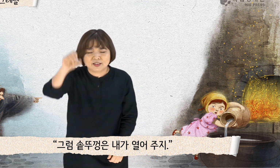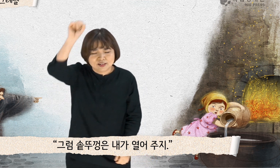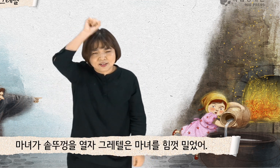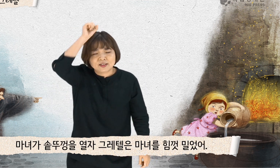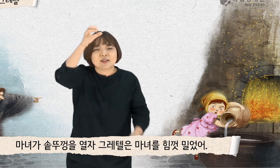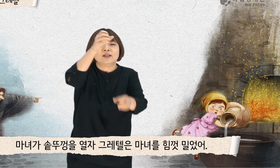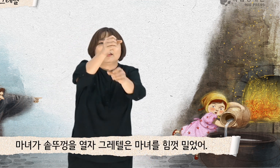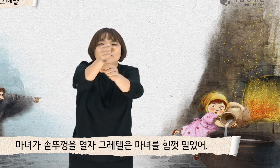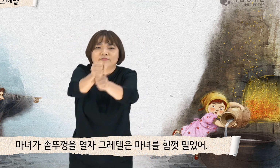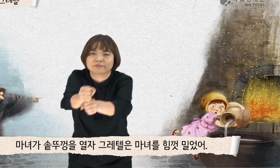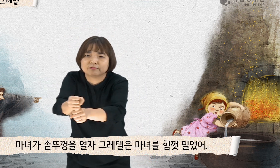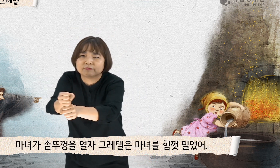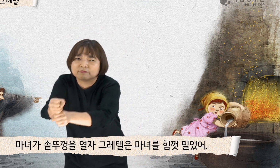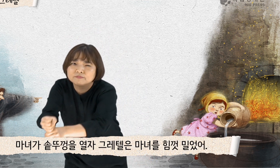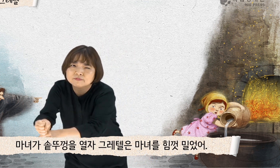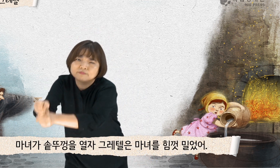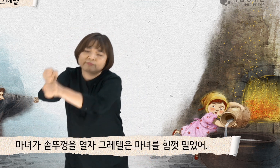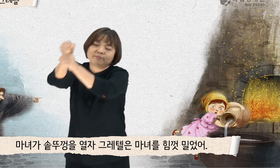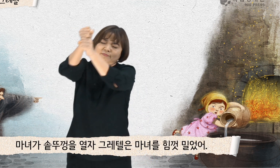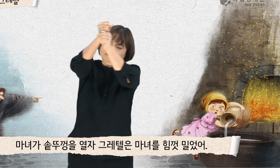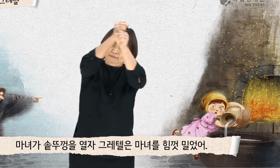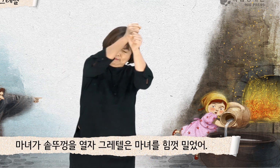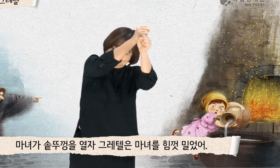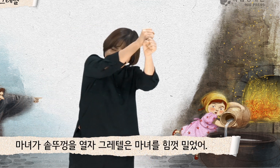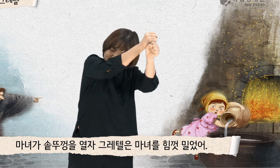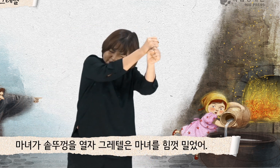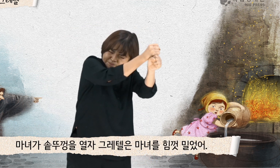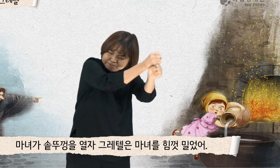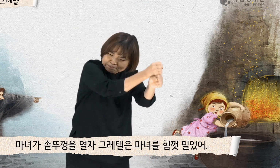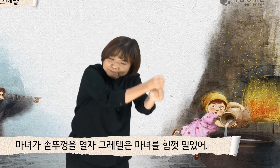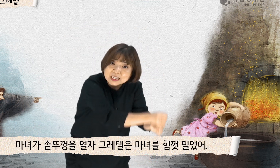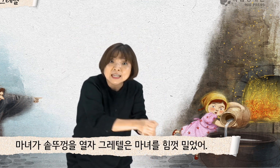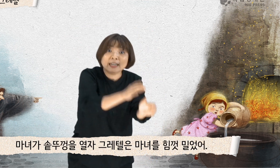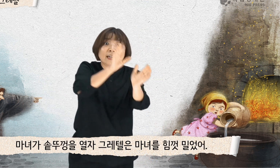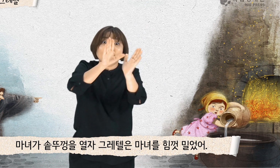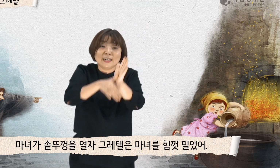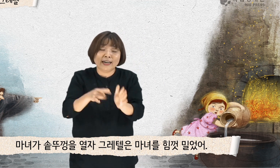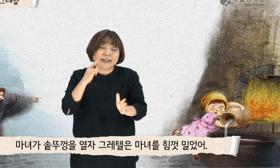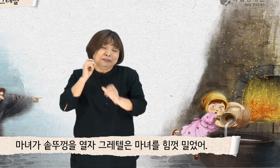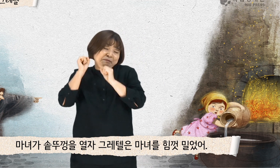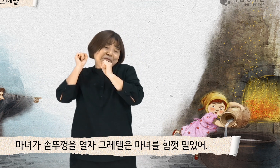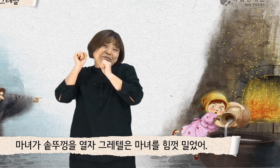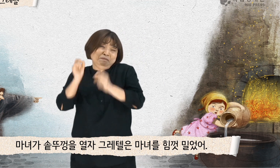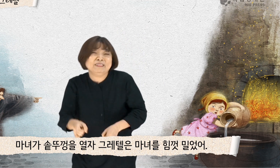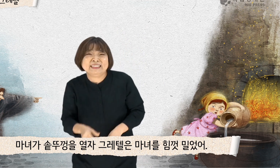마녀가 솥뚜껑을 열자 그레텔은 마녀를 힘껏 밀었어.